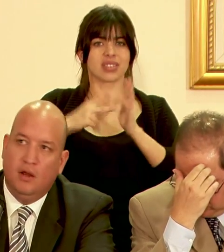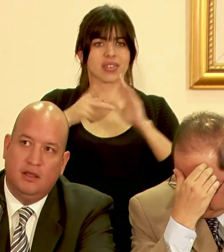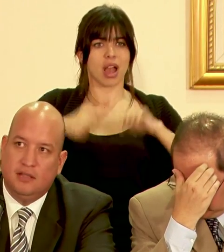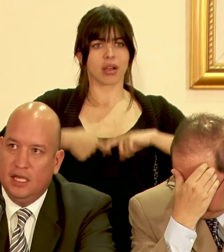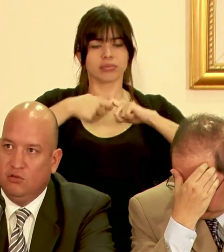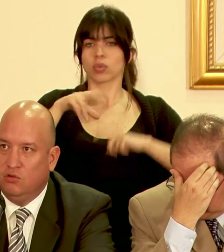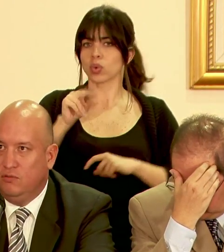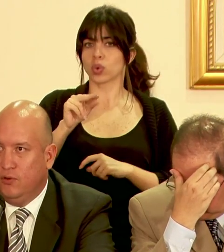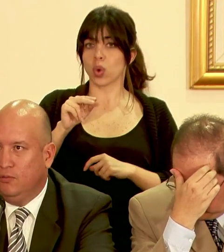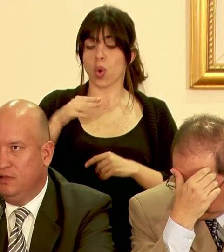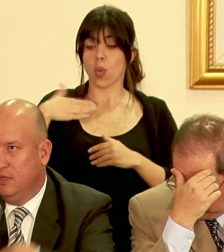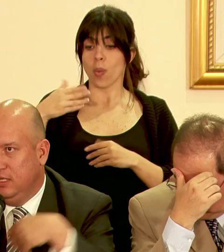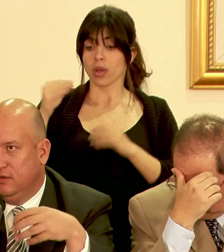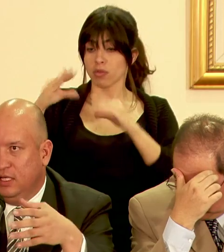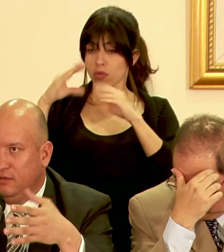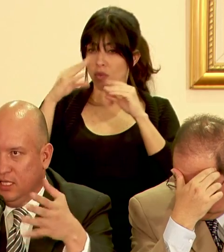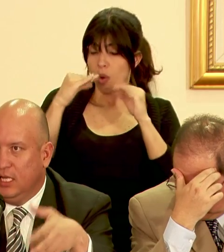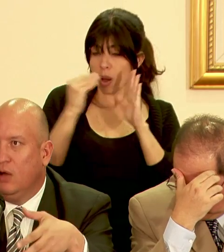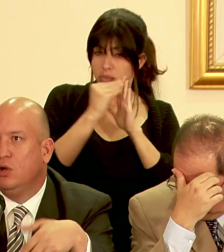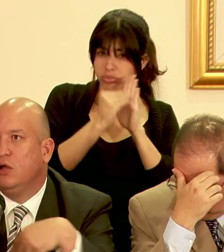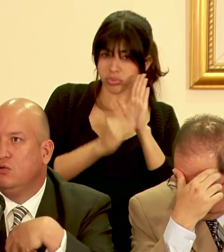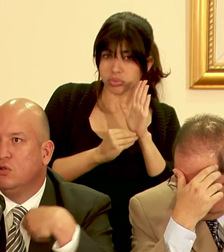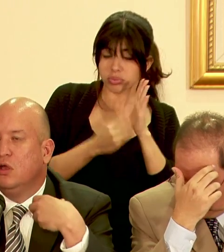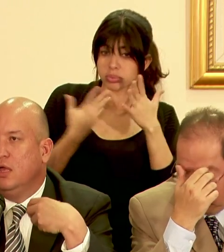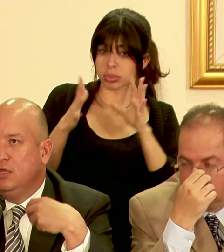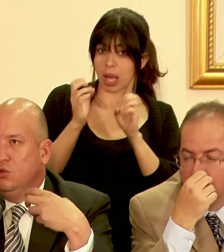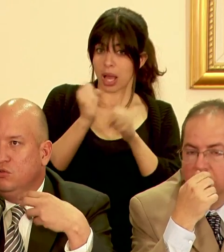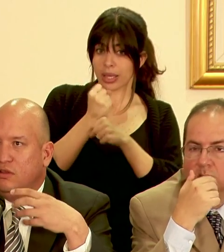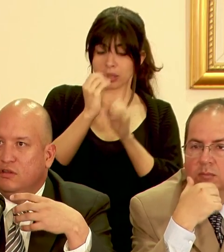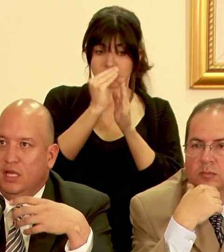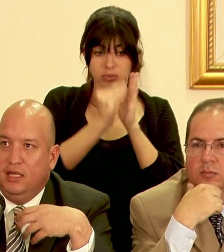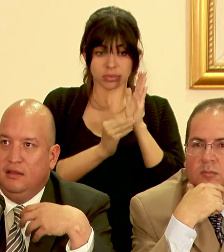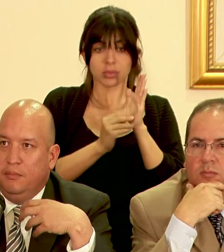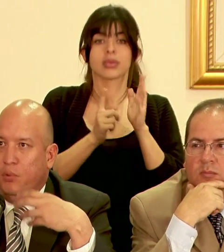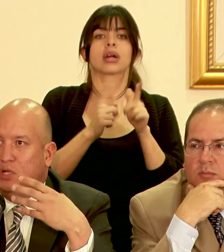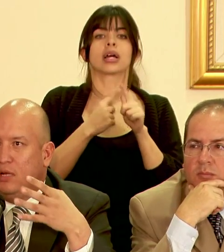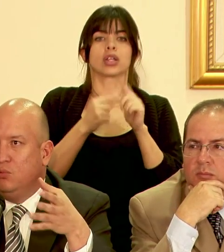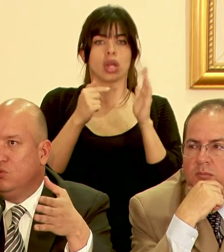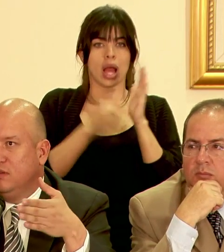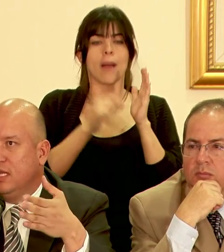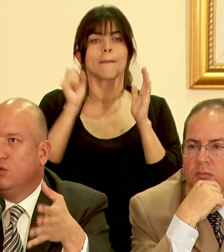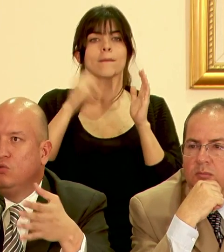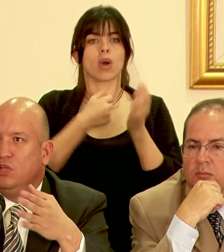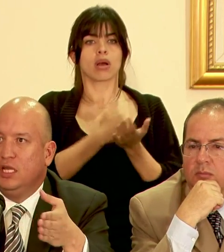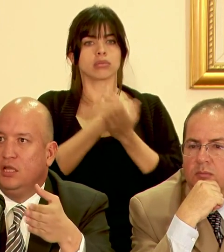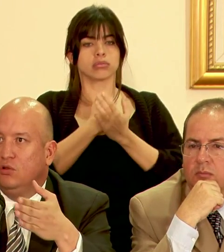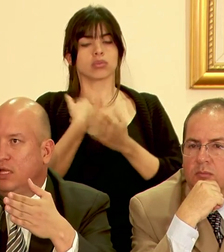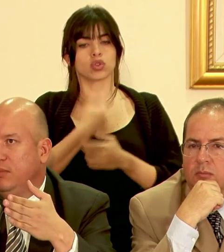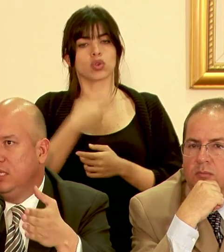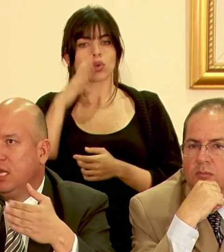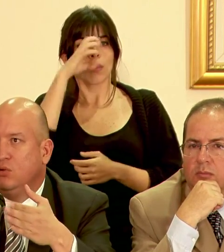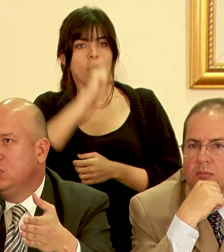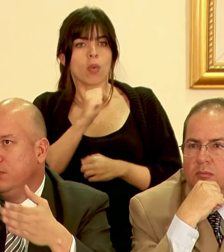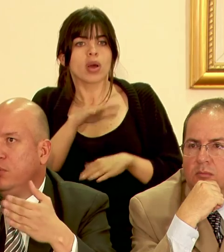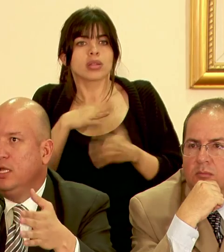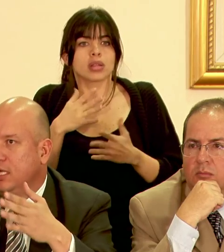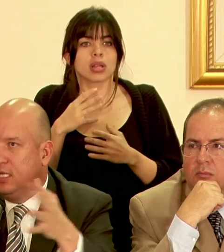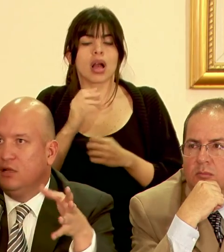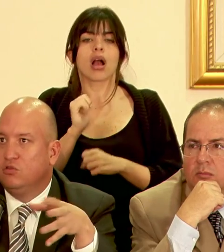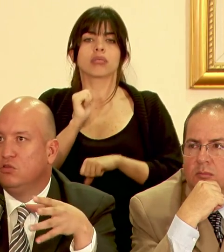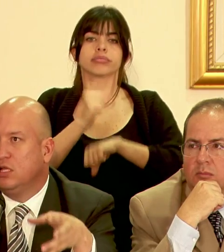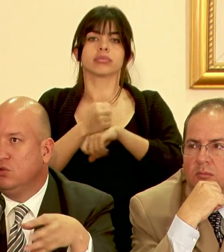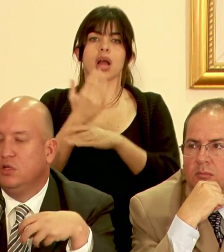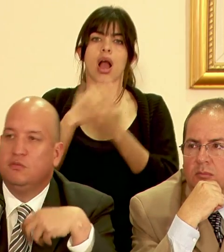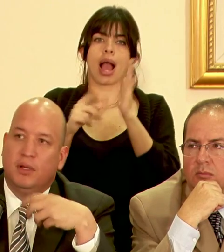una vez que estos informes estén elaborados entonces podríamos estar considerando emitir algún tipo de